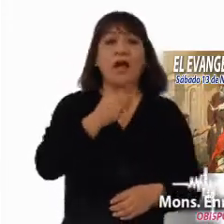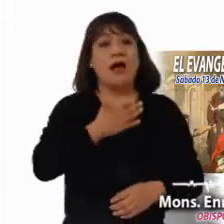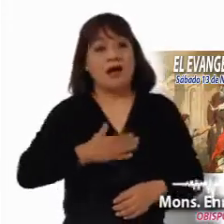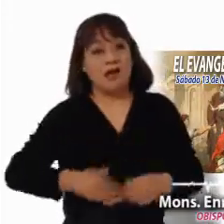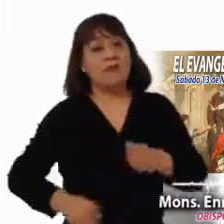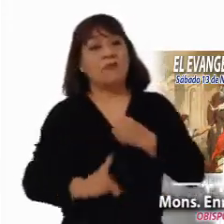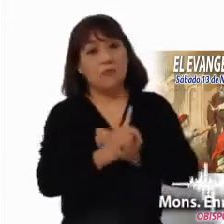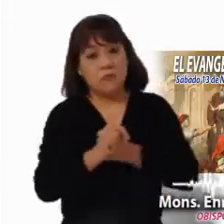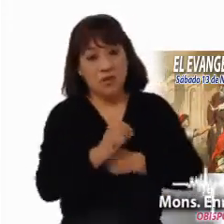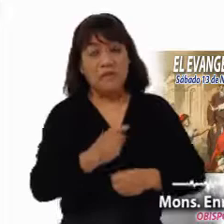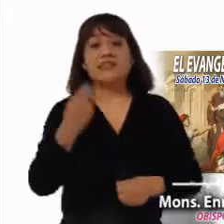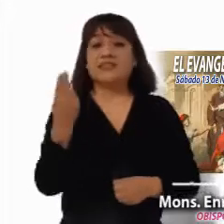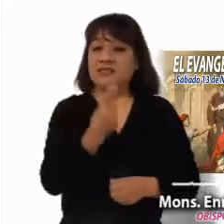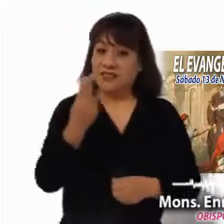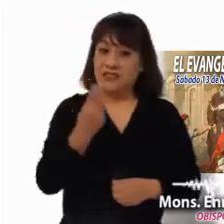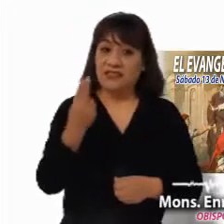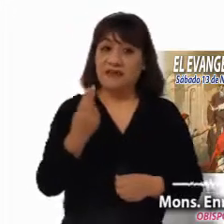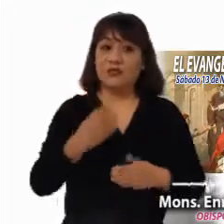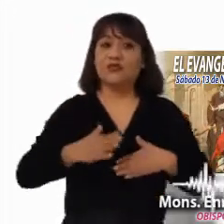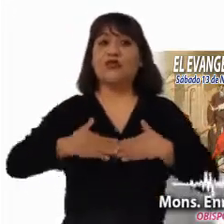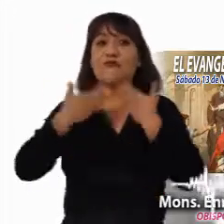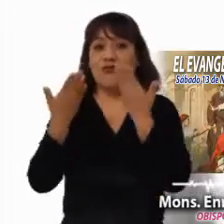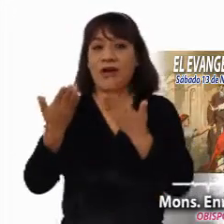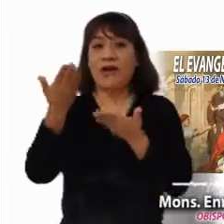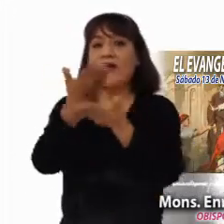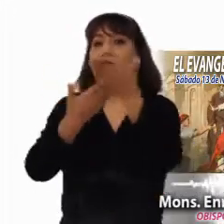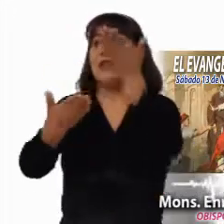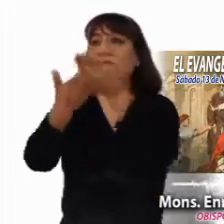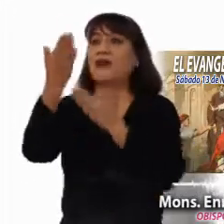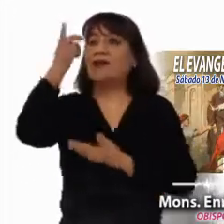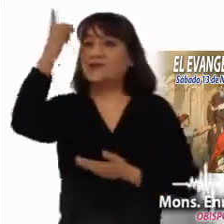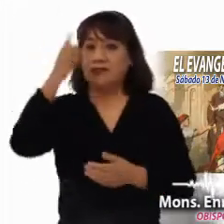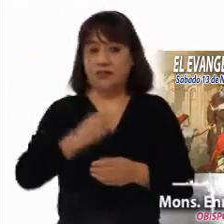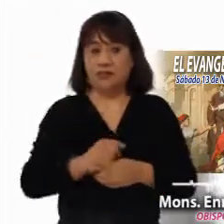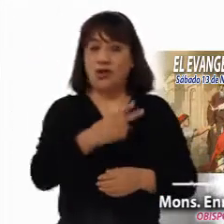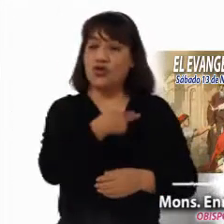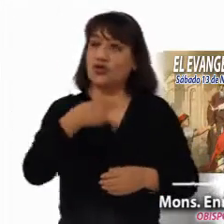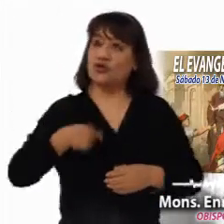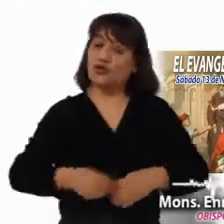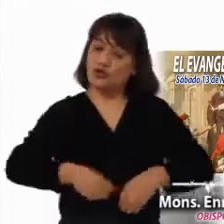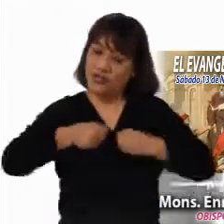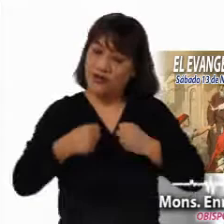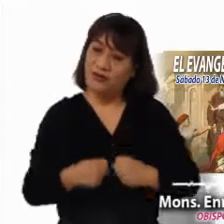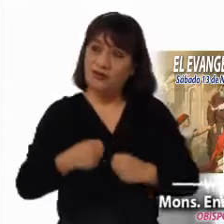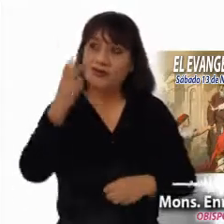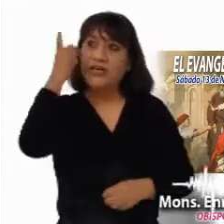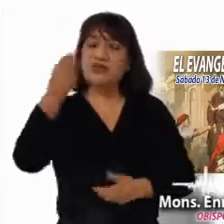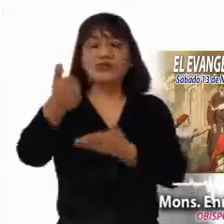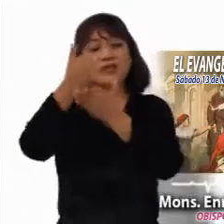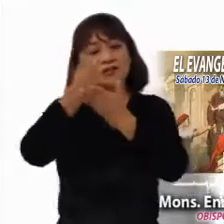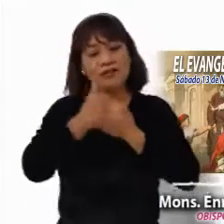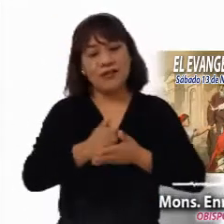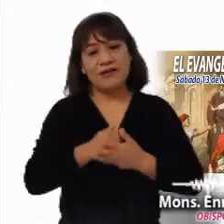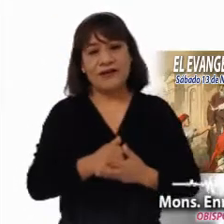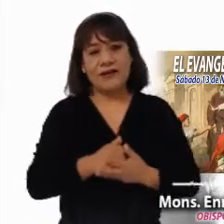Necesitamos ponernos en las manos de Dios. Estamos convencidos de que Él actuará en nuestro favor,